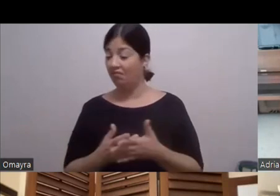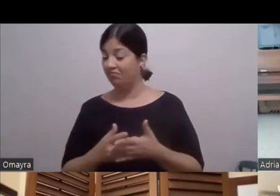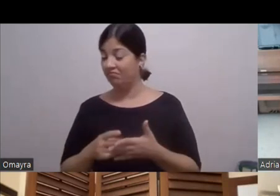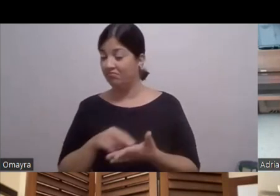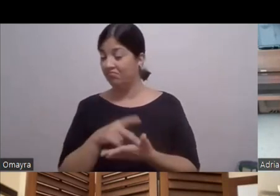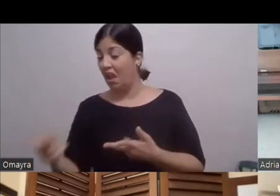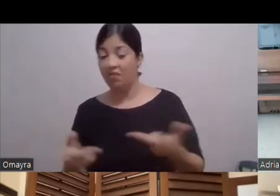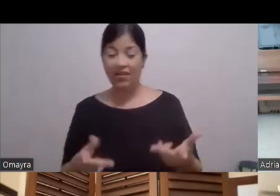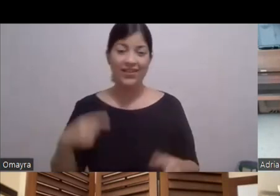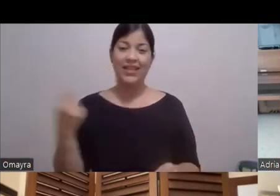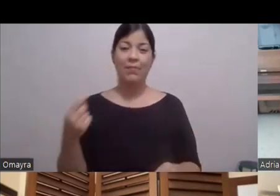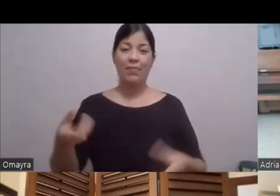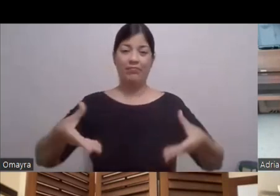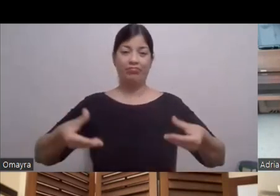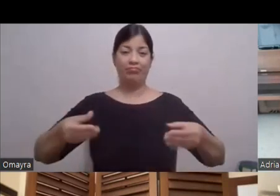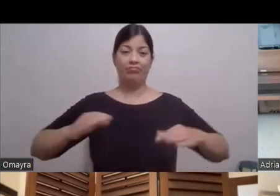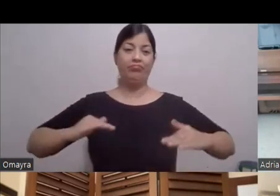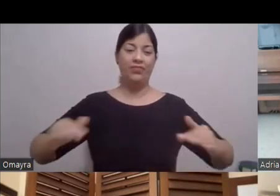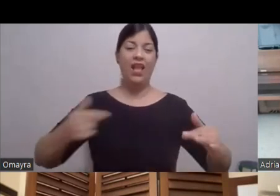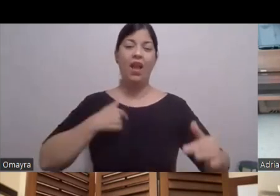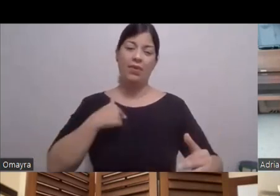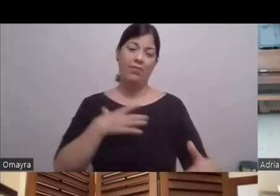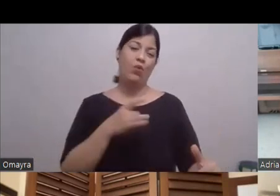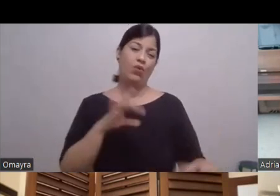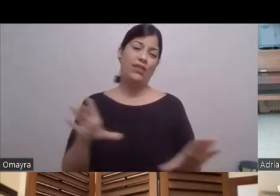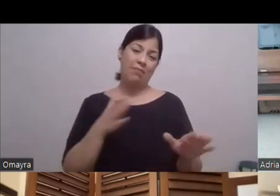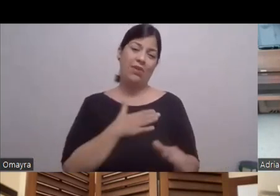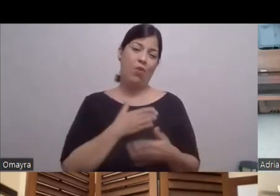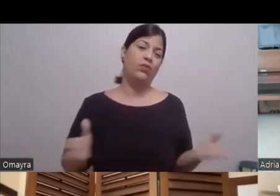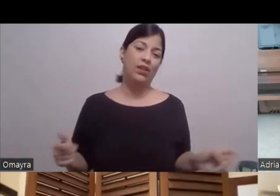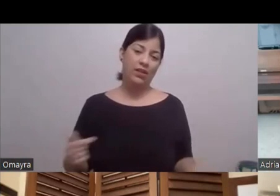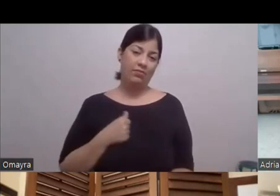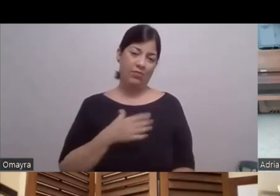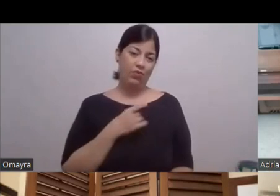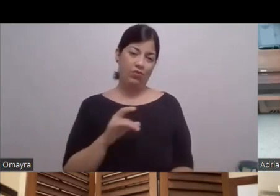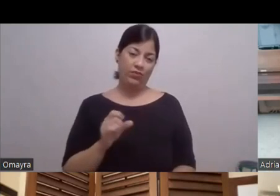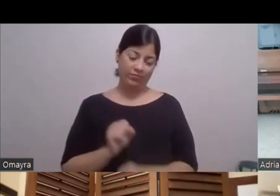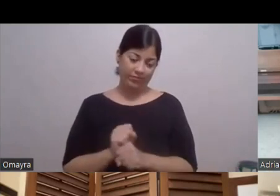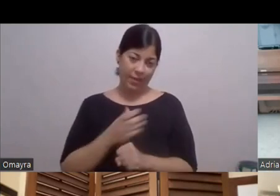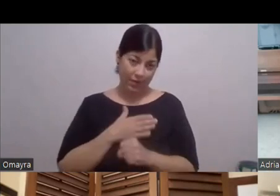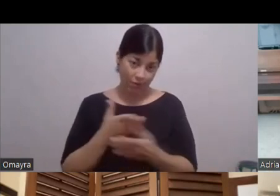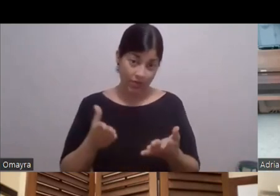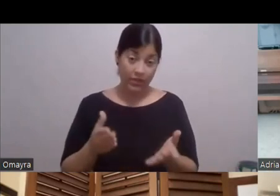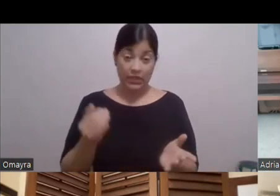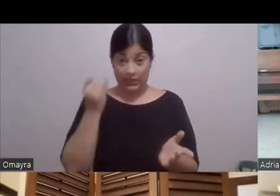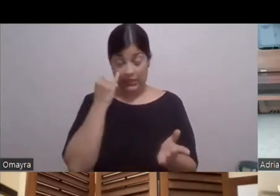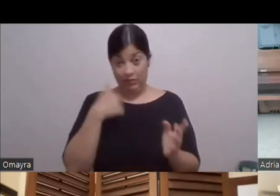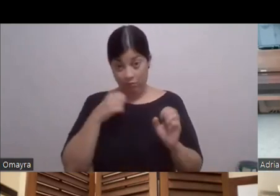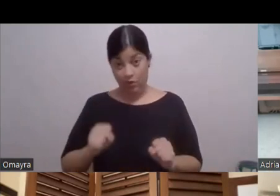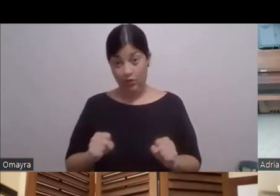en el piso A mí me gusta hacer Siempre lo mismo Siempre yo he querido Hacer lo mío Siempre y cuando Obviamente no sea Demasiado riesgo Y a veces hay producciones